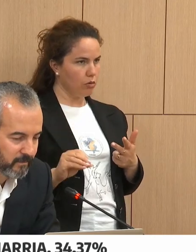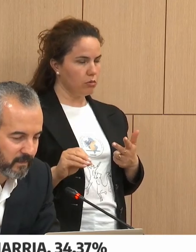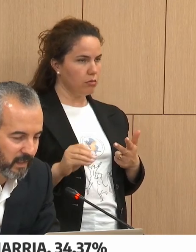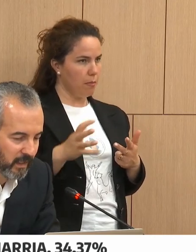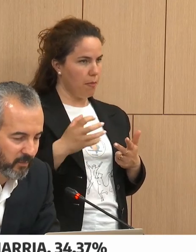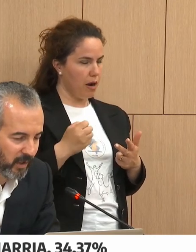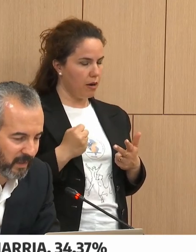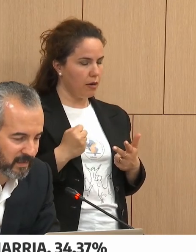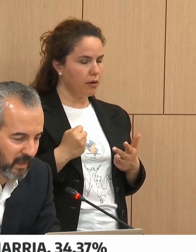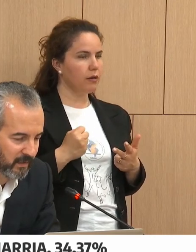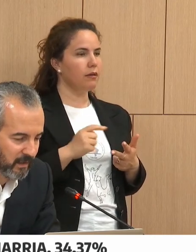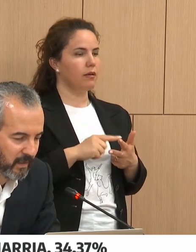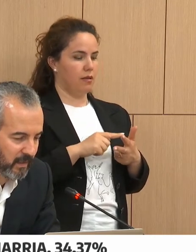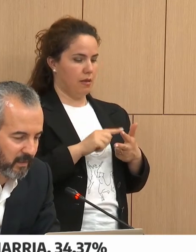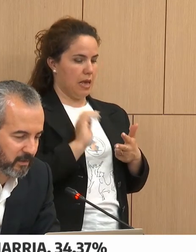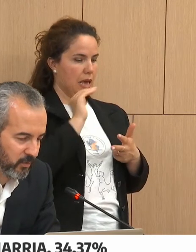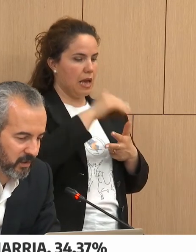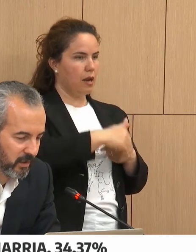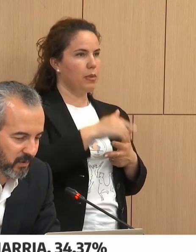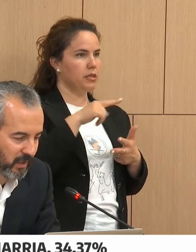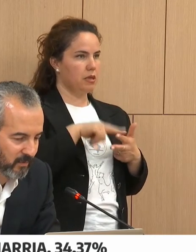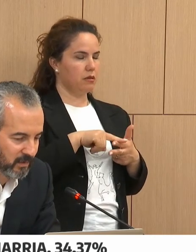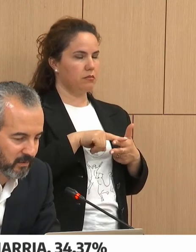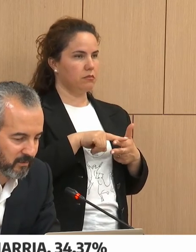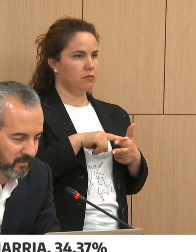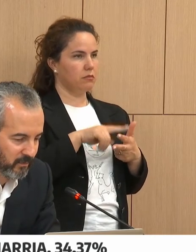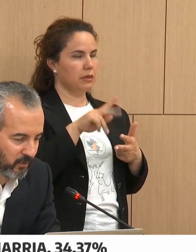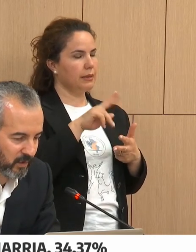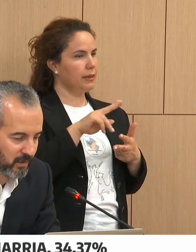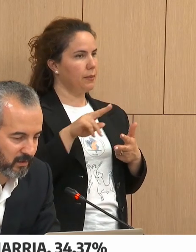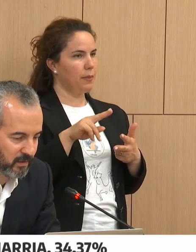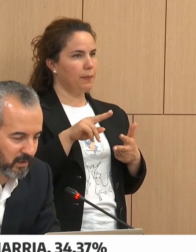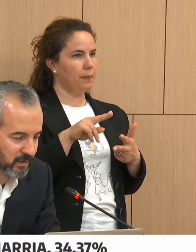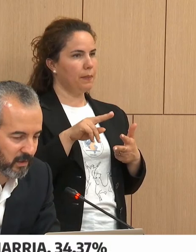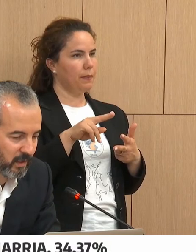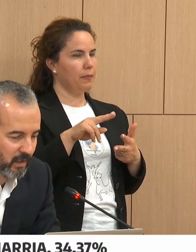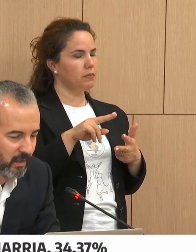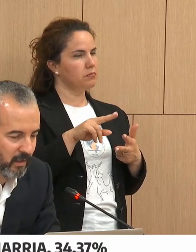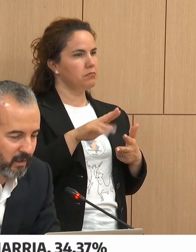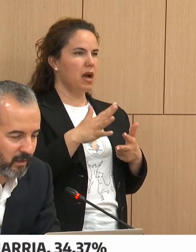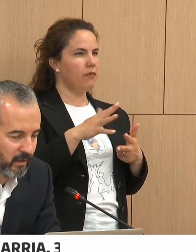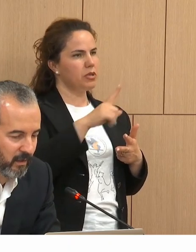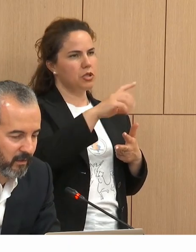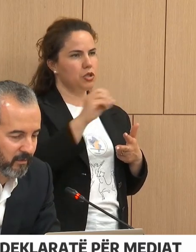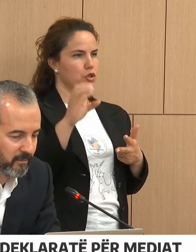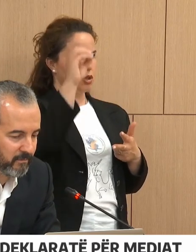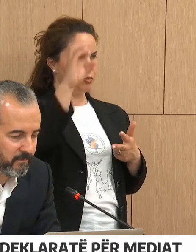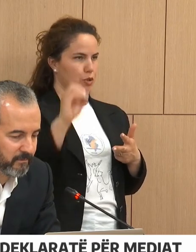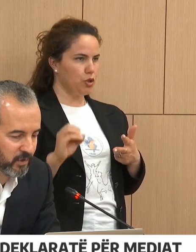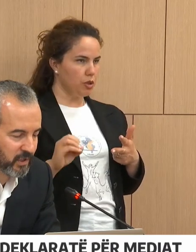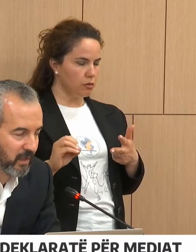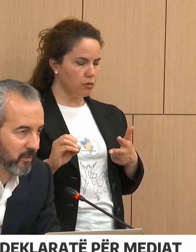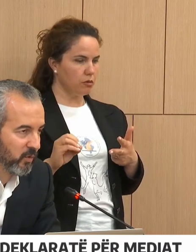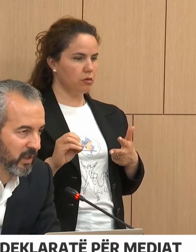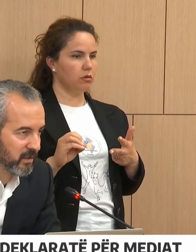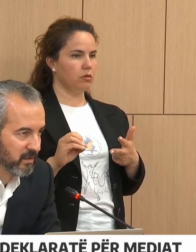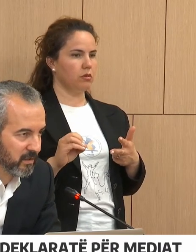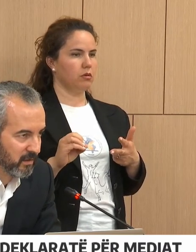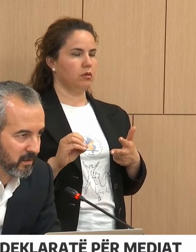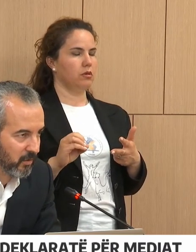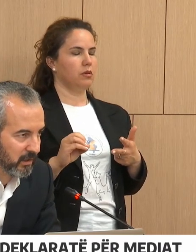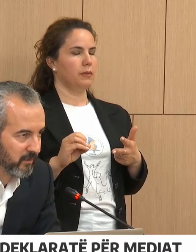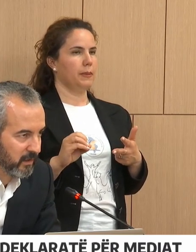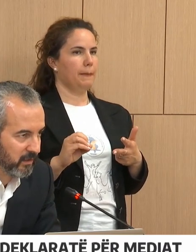edhe për elbasanin, si kurse edhe për kamësën, po thua e se tërsisht, për shkatë të